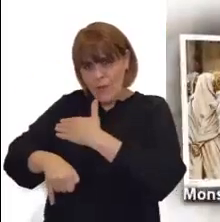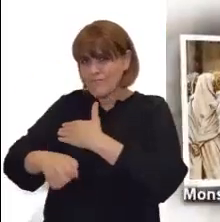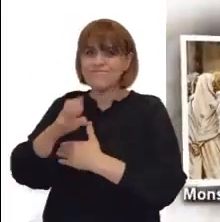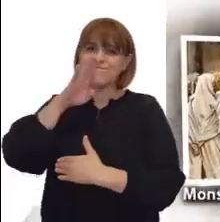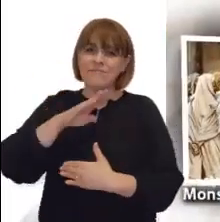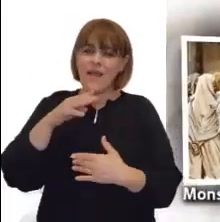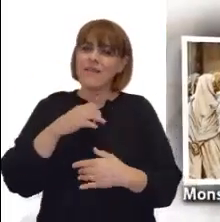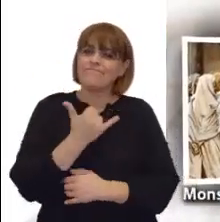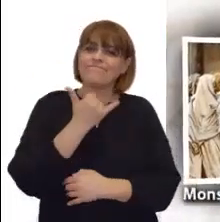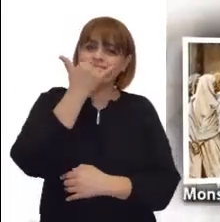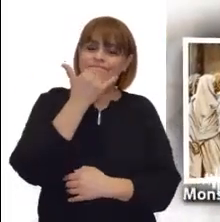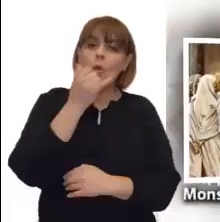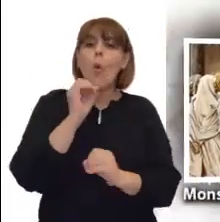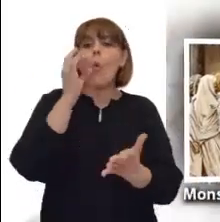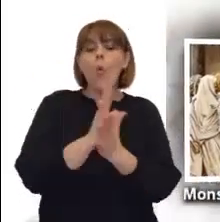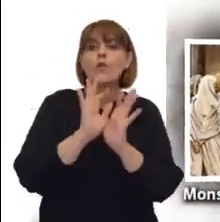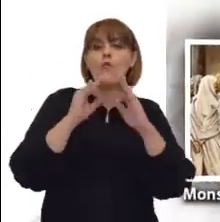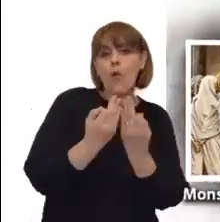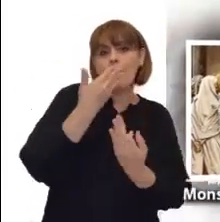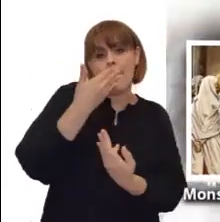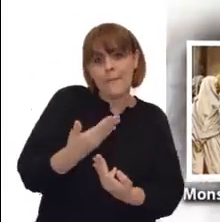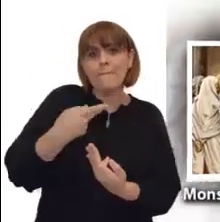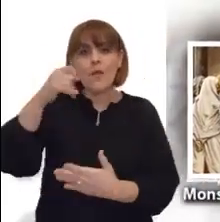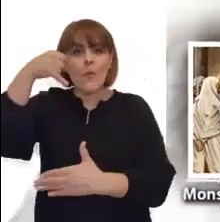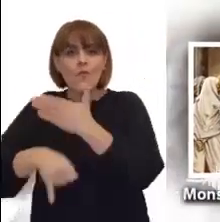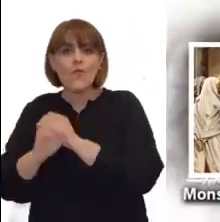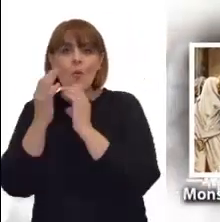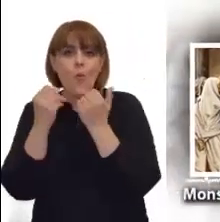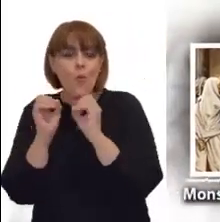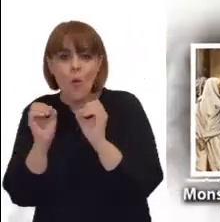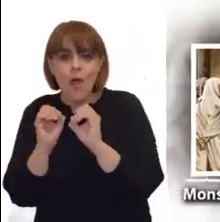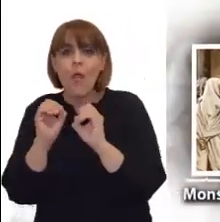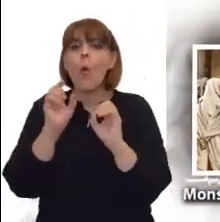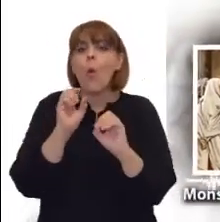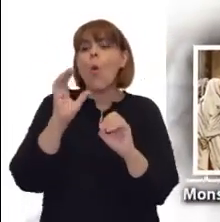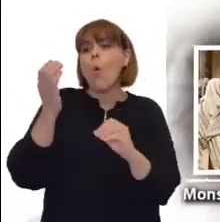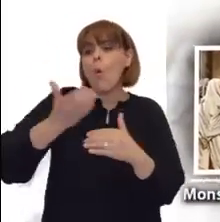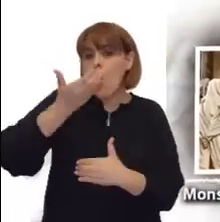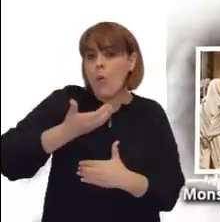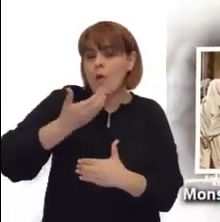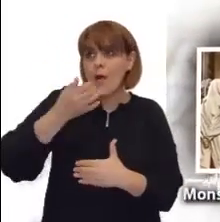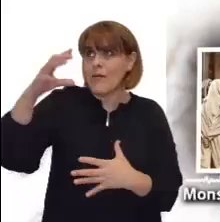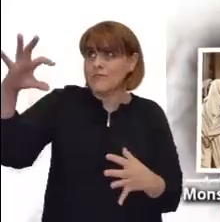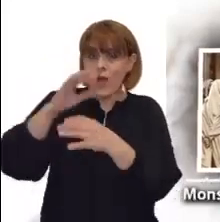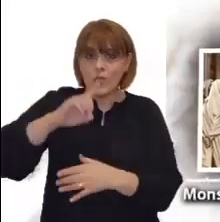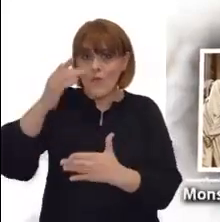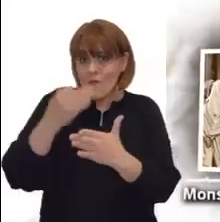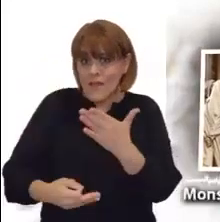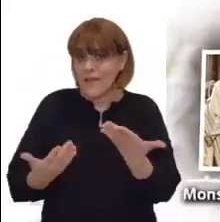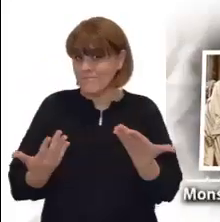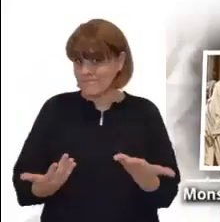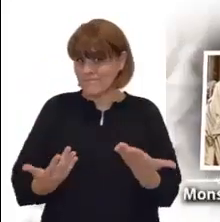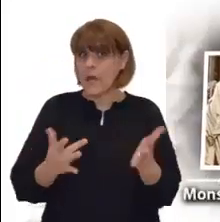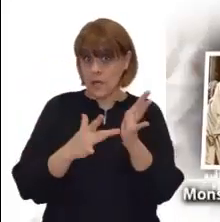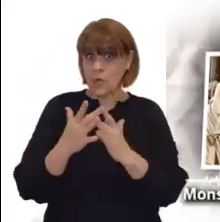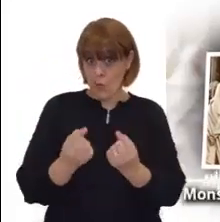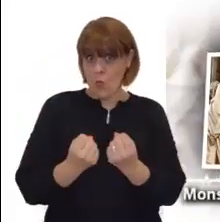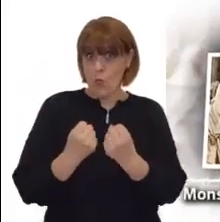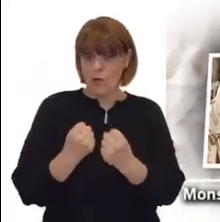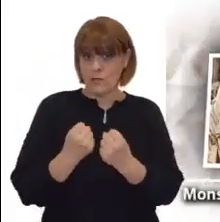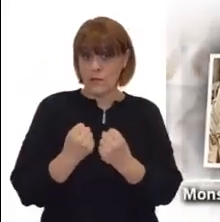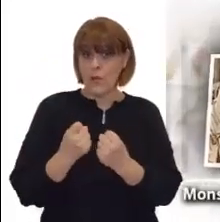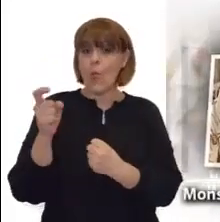tan compleja y organizada. Hay que cuidar el interior, no lo